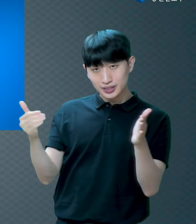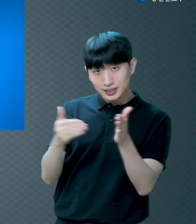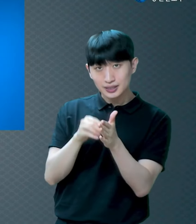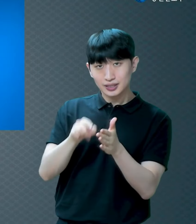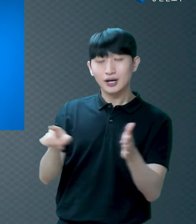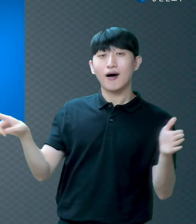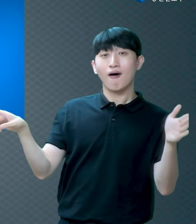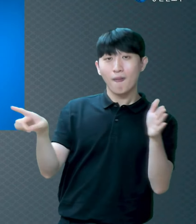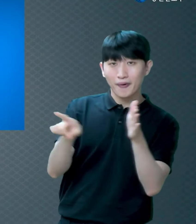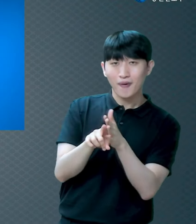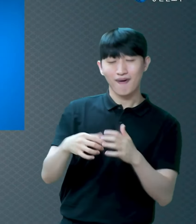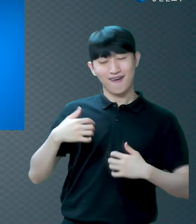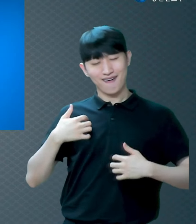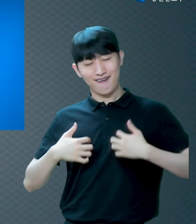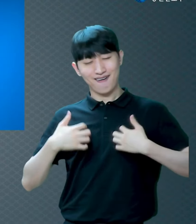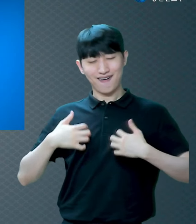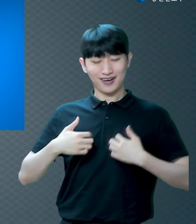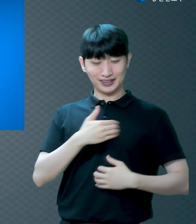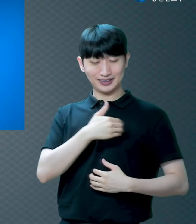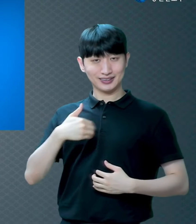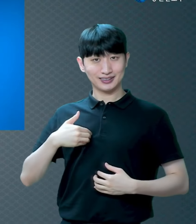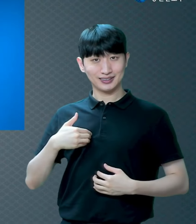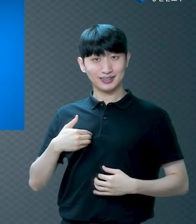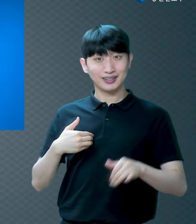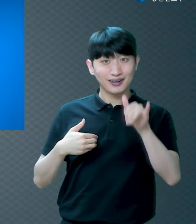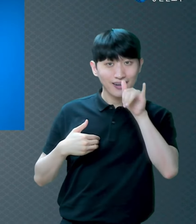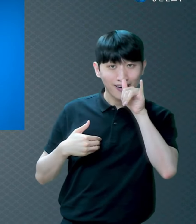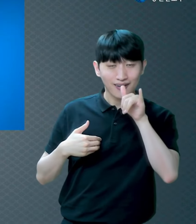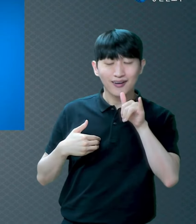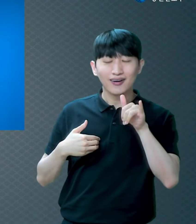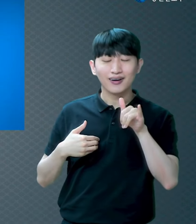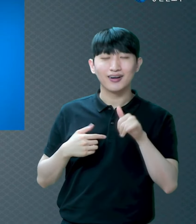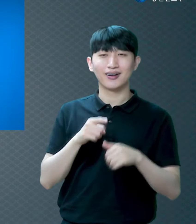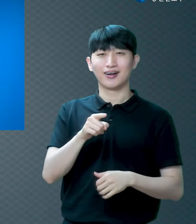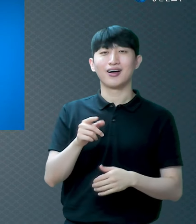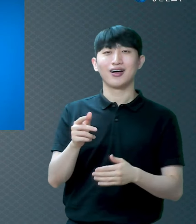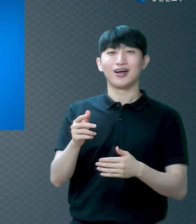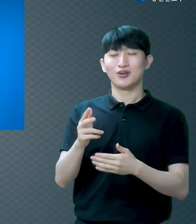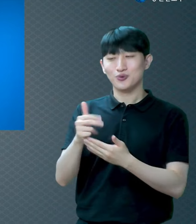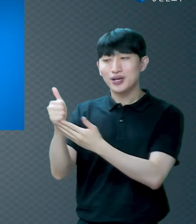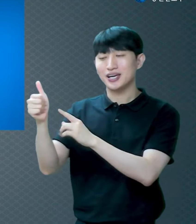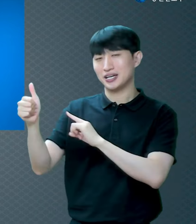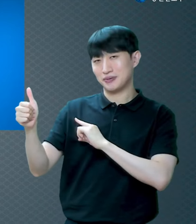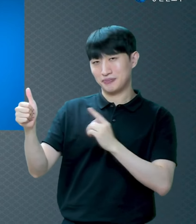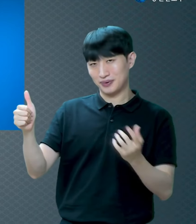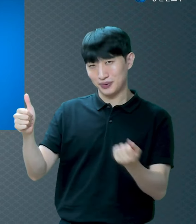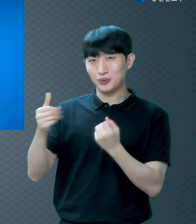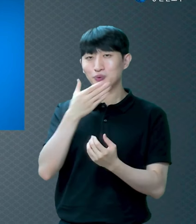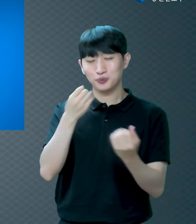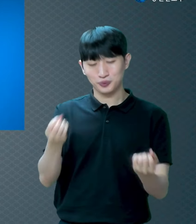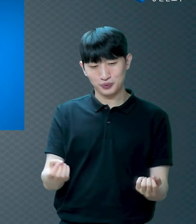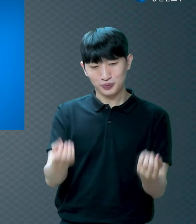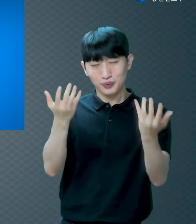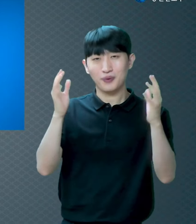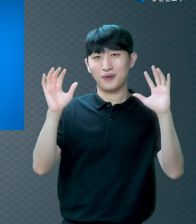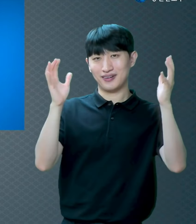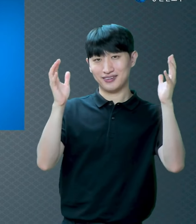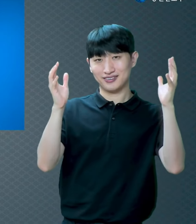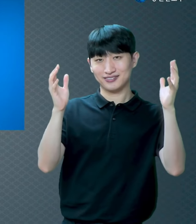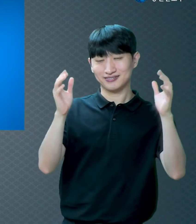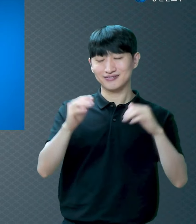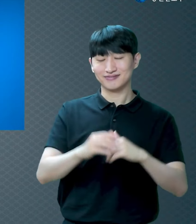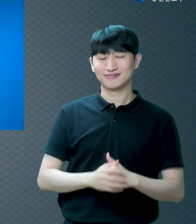계실 거예요 그 모든 분들은 주님의 이름으로 축하하고 환영합니다 그리고